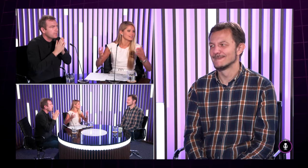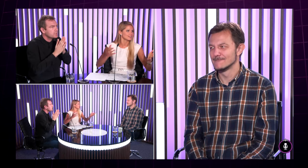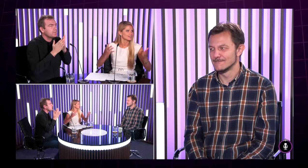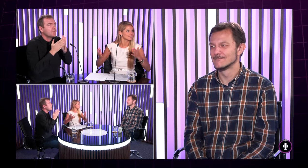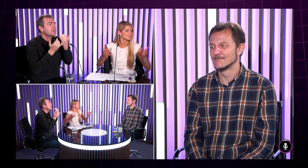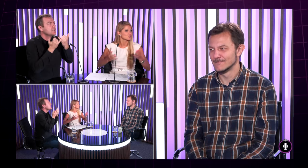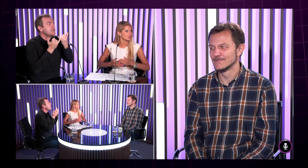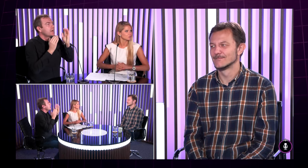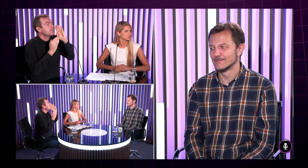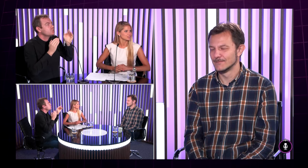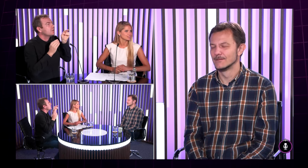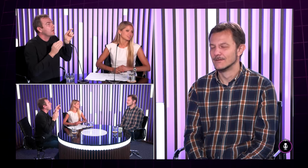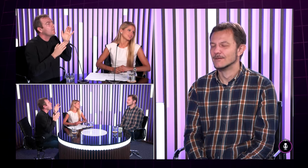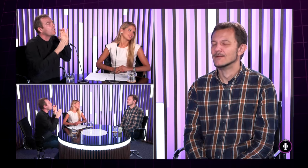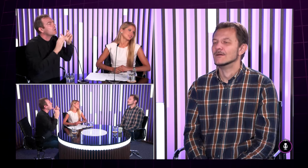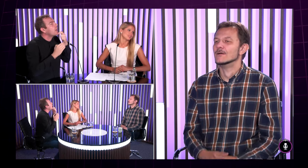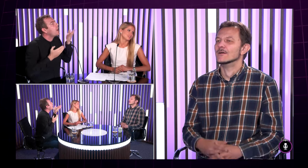nejaké iné hranice štátu.